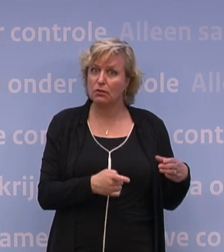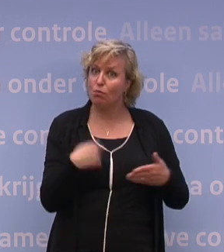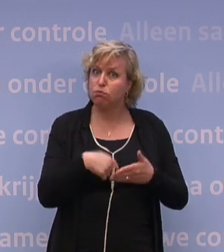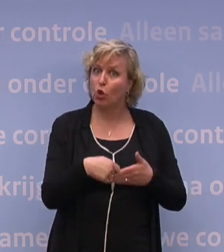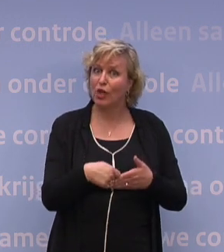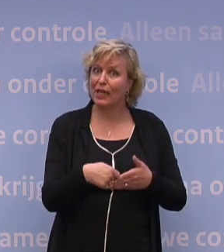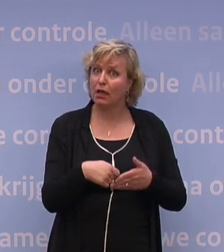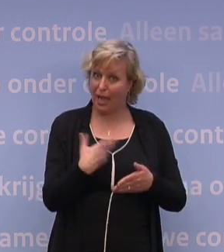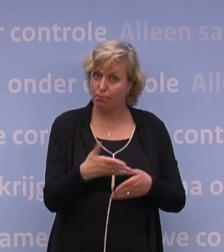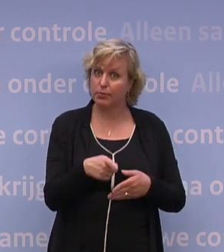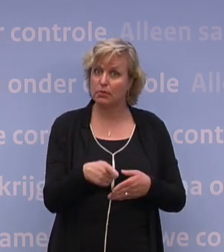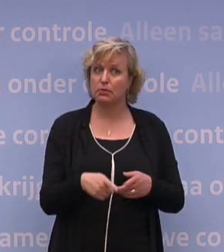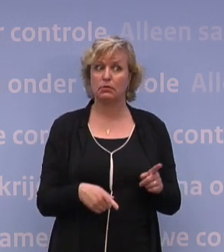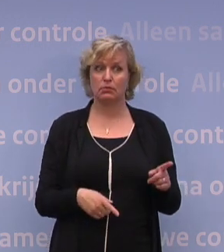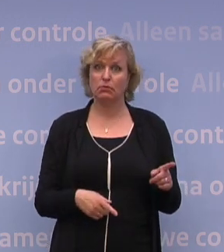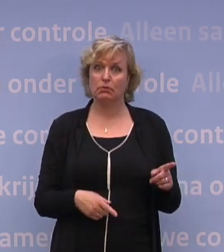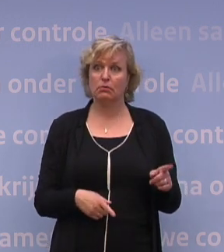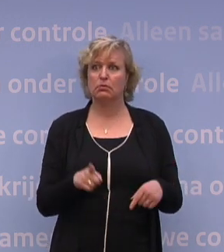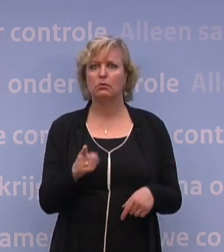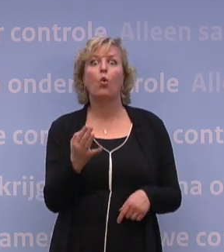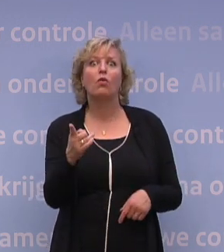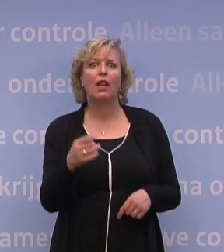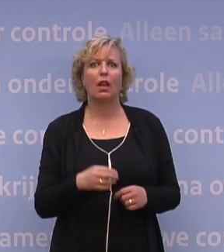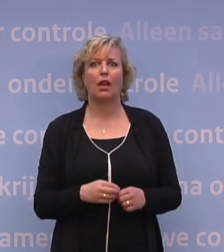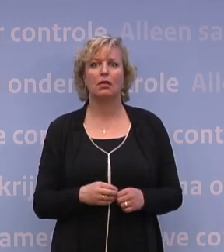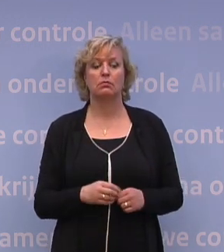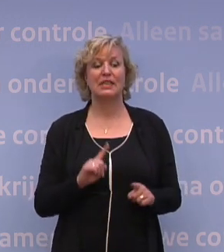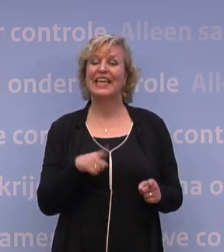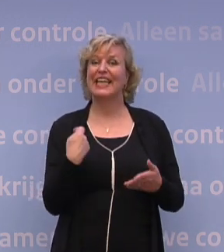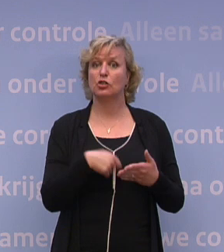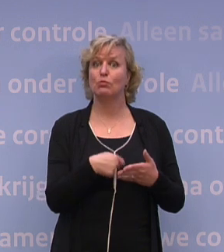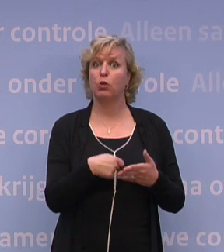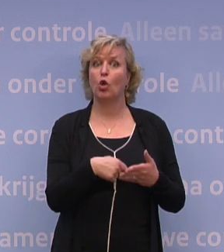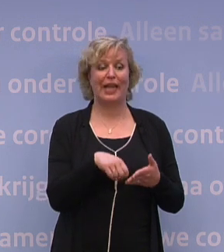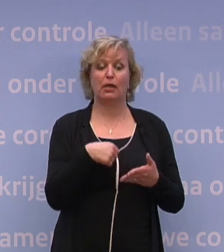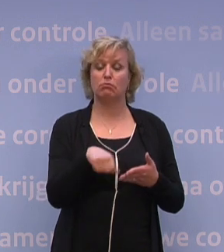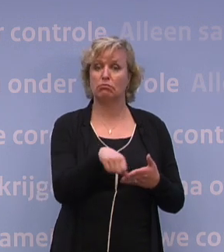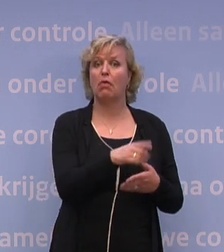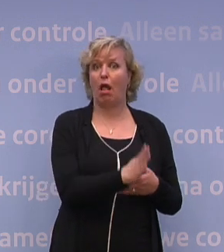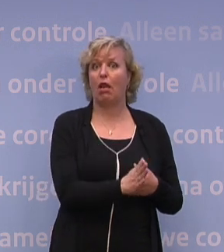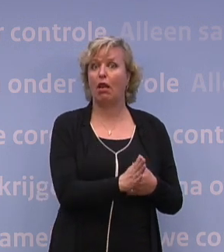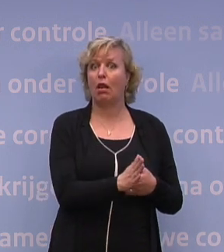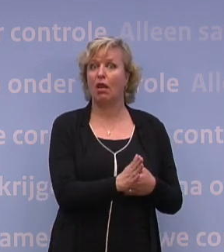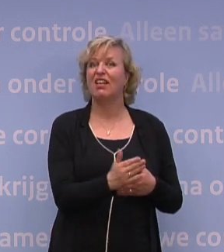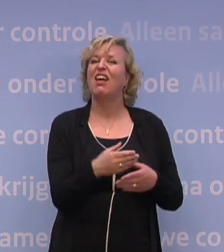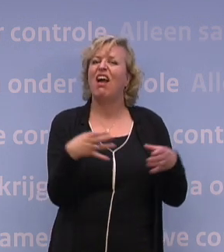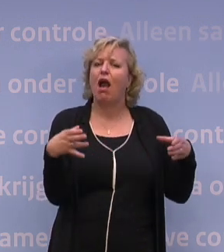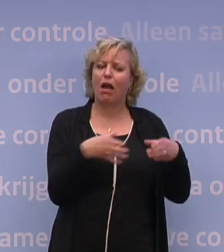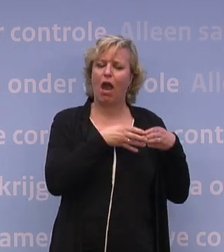uitgeschreven? Ja. Hoeveel? De eerste bekeuringen zijn opgelegd. Kijk, we hebben die quarantaineplicht pas net.